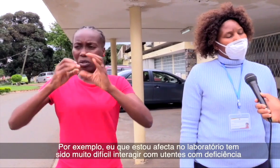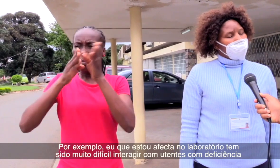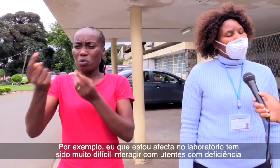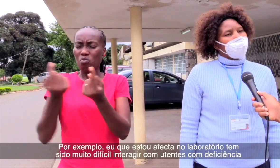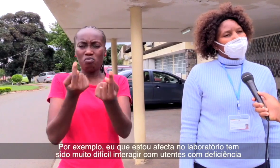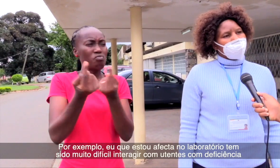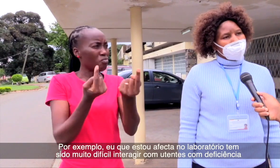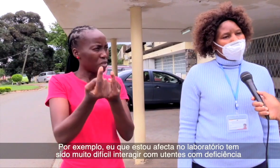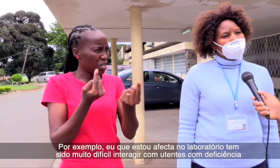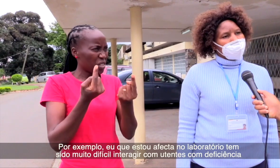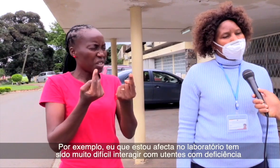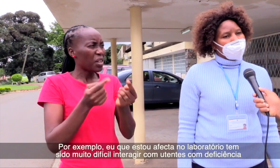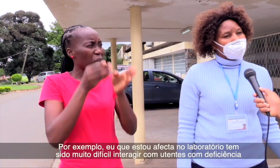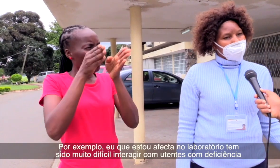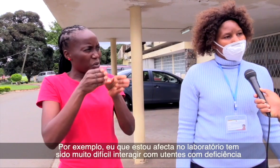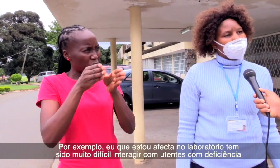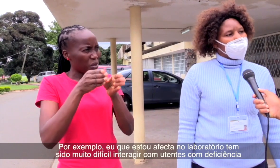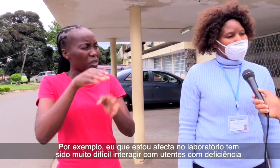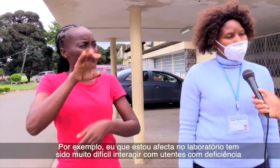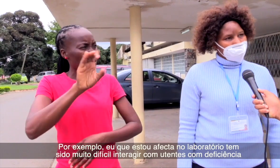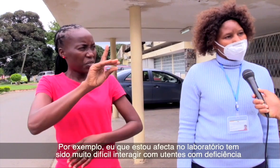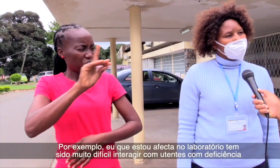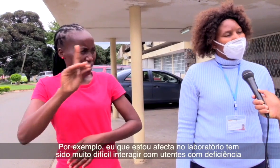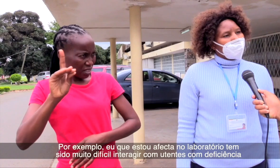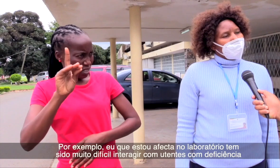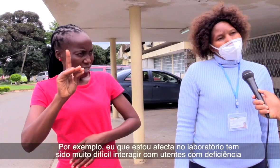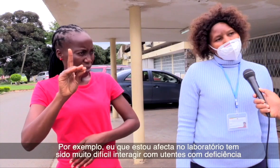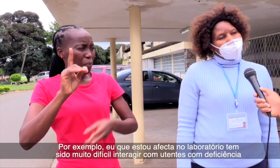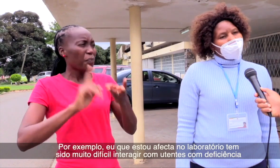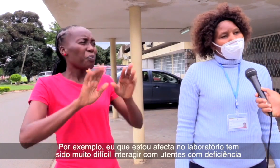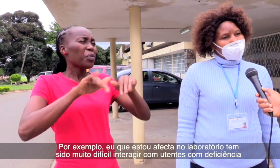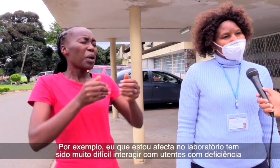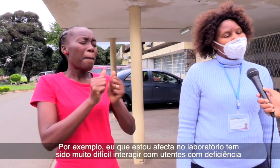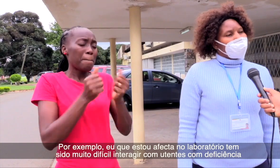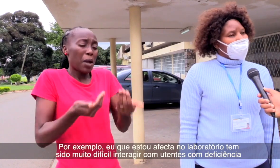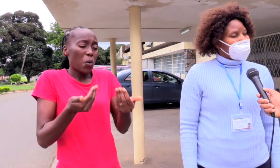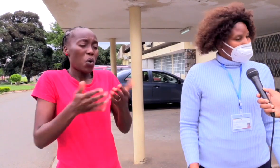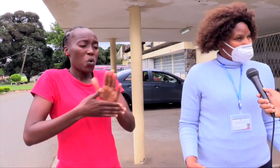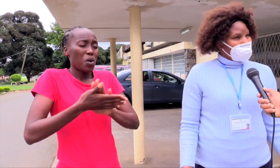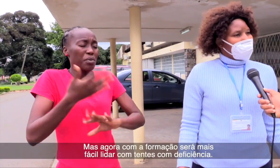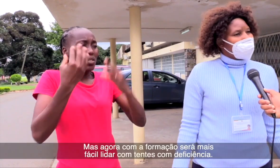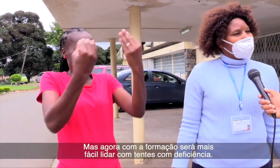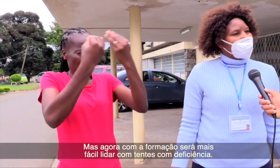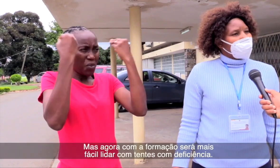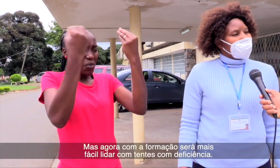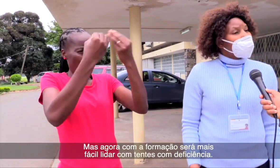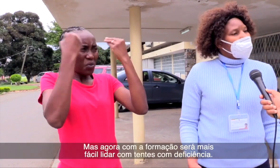são portadores dessas necessidades especiais. Mas agora com a formação acho que será muito